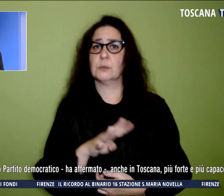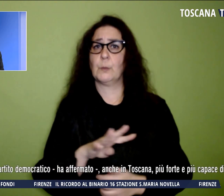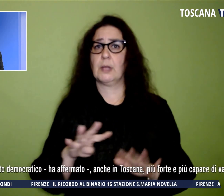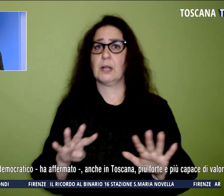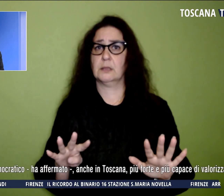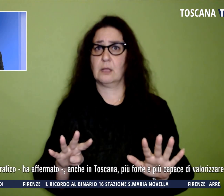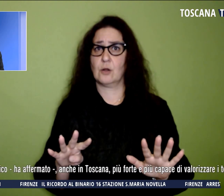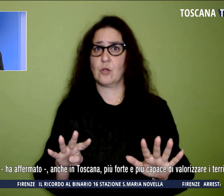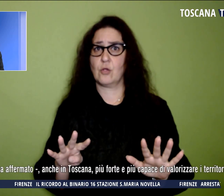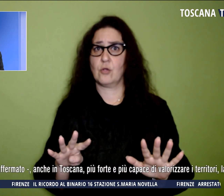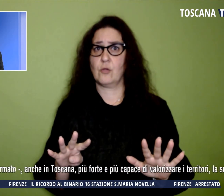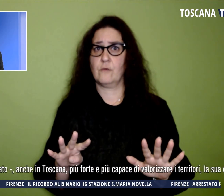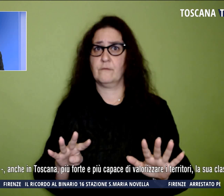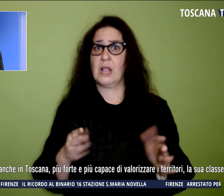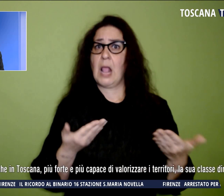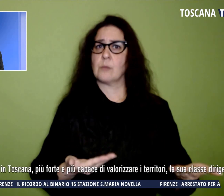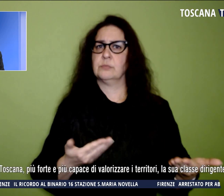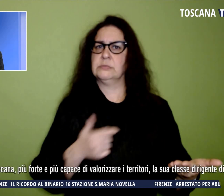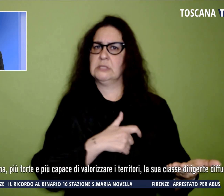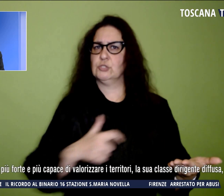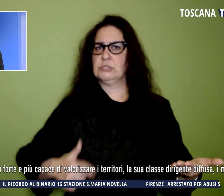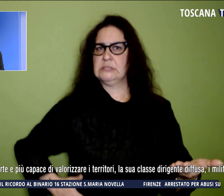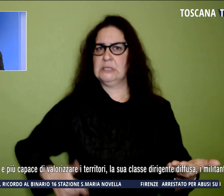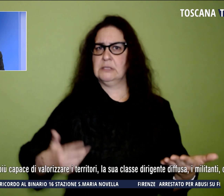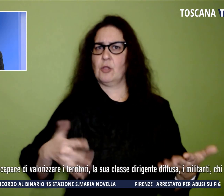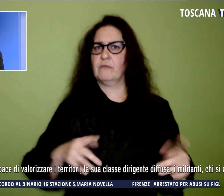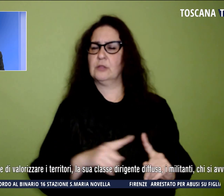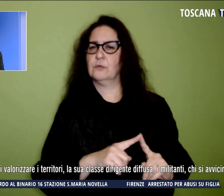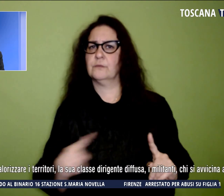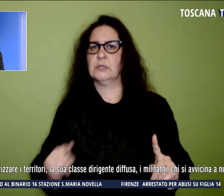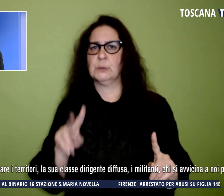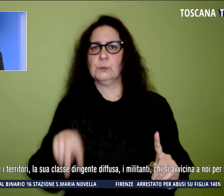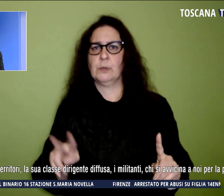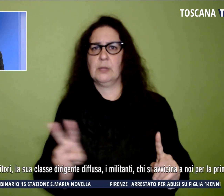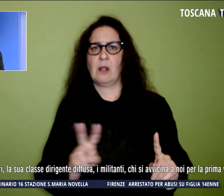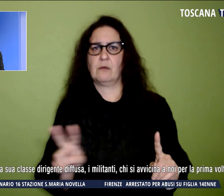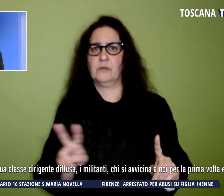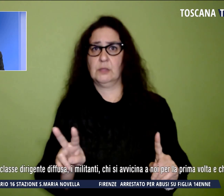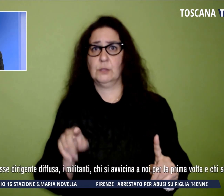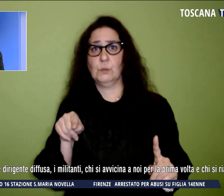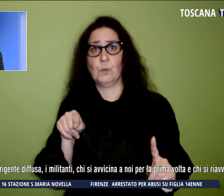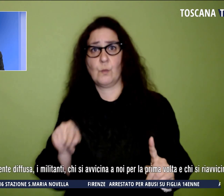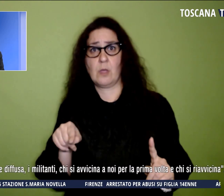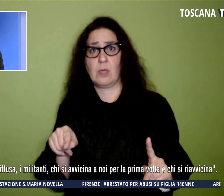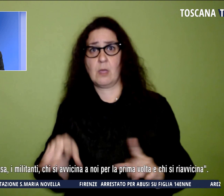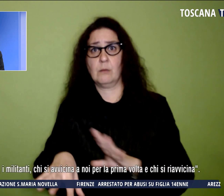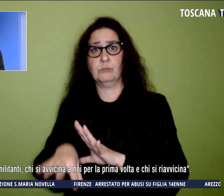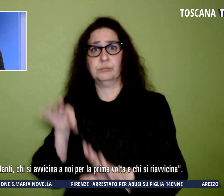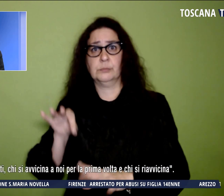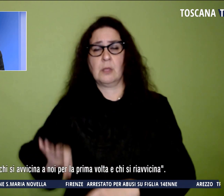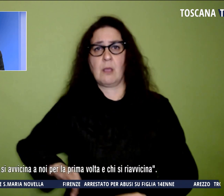stato sindaco di Campi Bisenzio fino al 2022, anno in cui è stato eletto alla Camera.